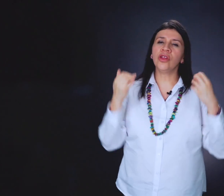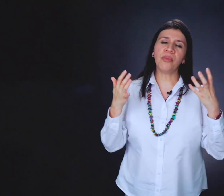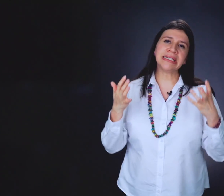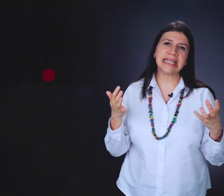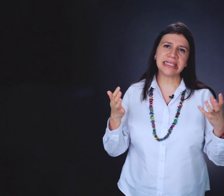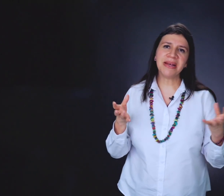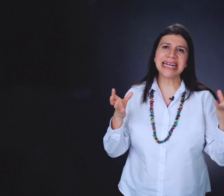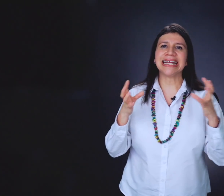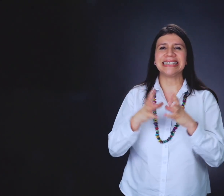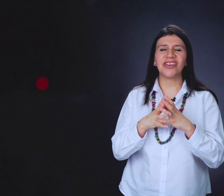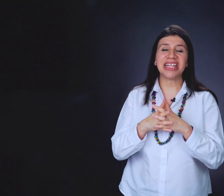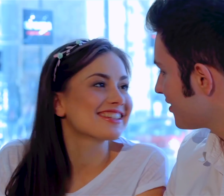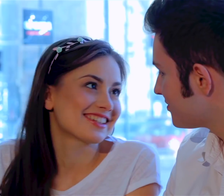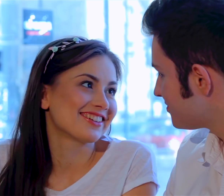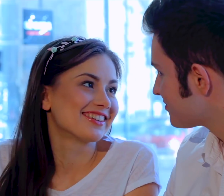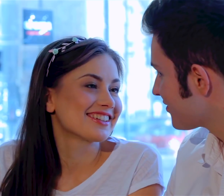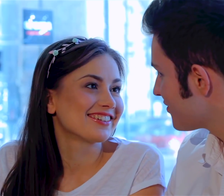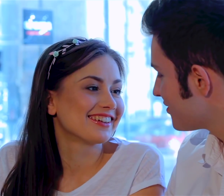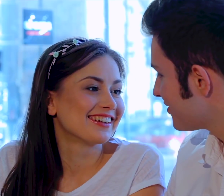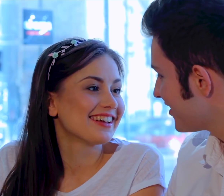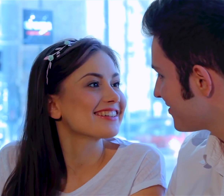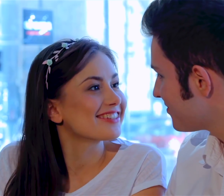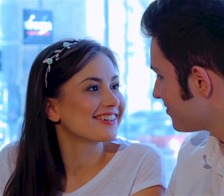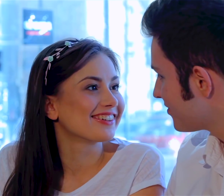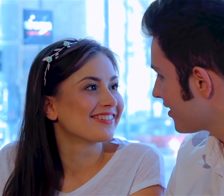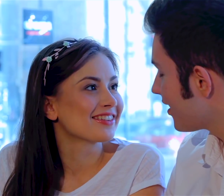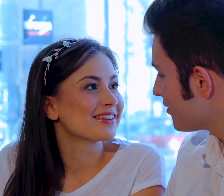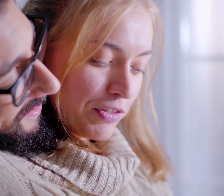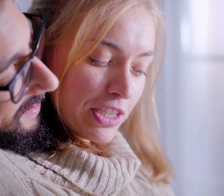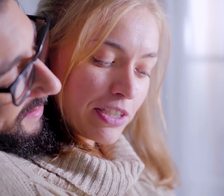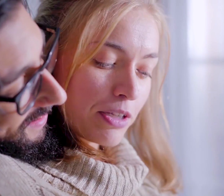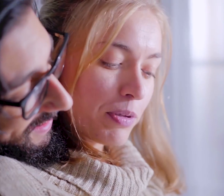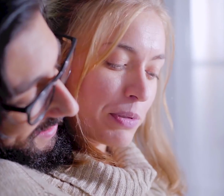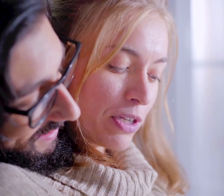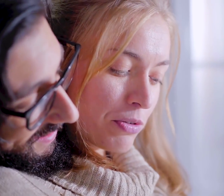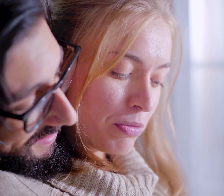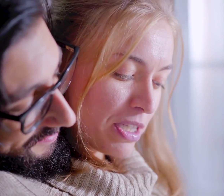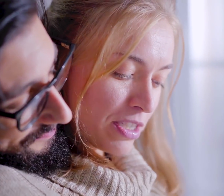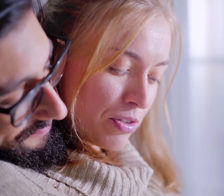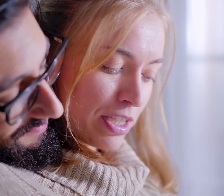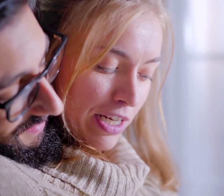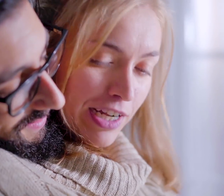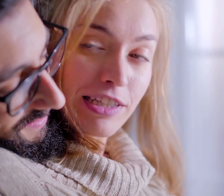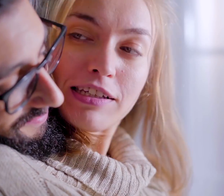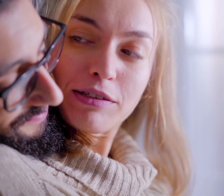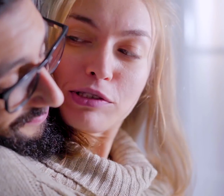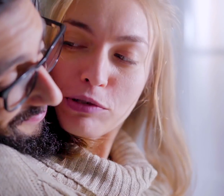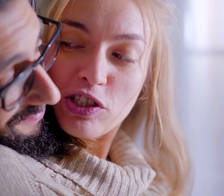no puede ser de esa manera. Así es que yo te diría que la comunicación es indispensable. Así es que si te interesa justamente que hablemos acerca de la comunicación de